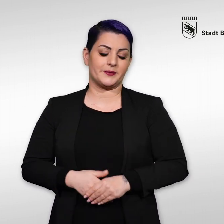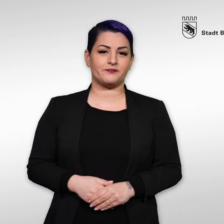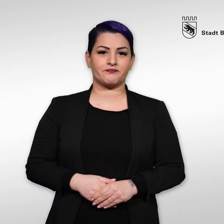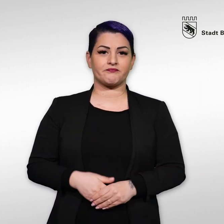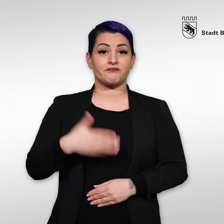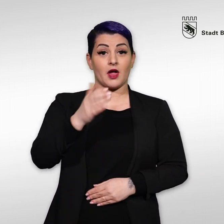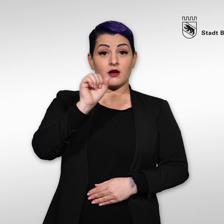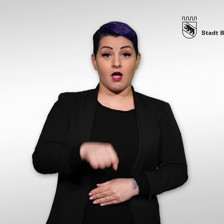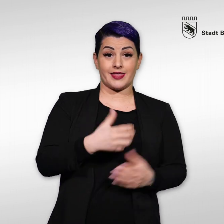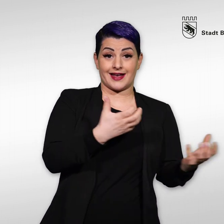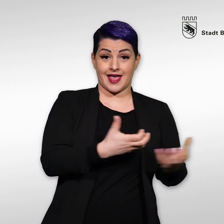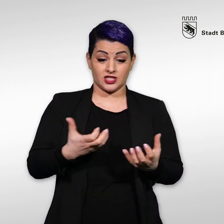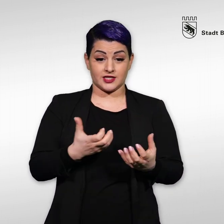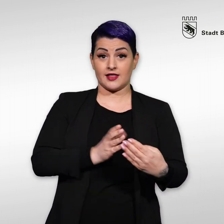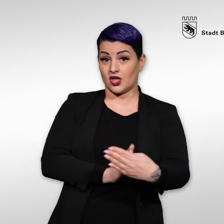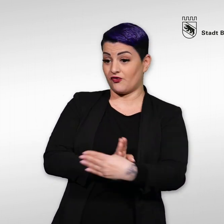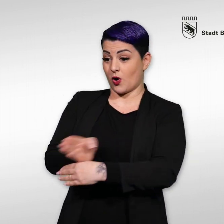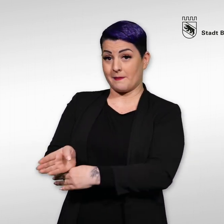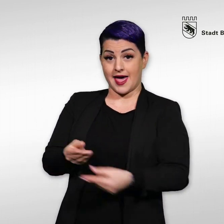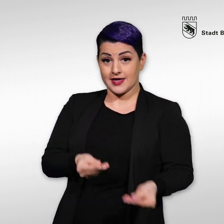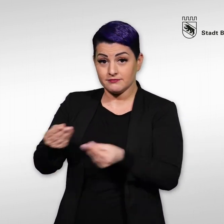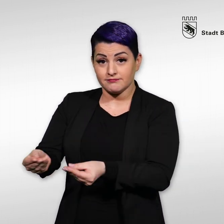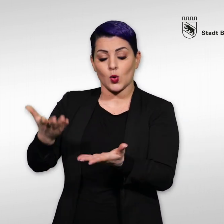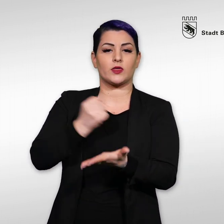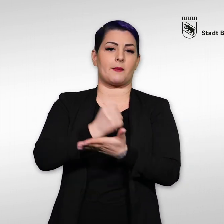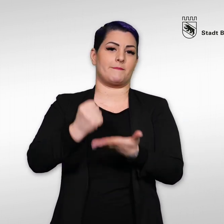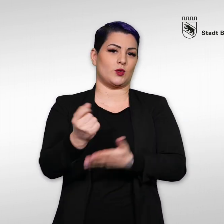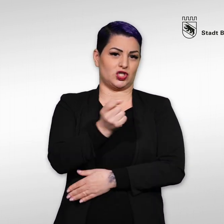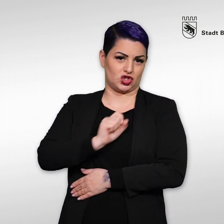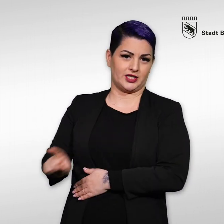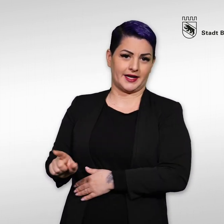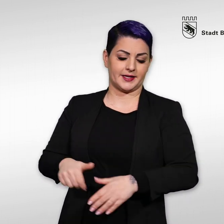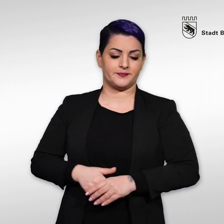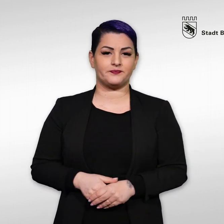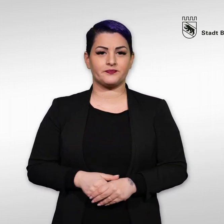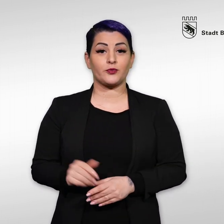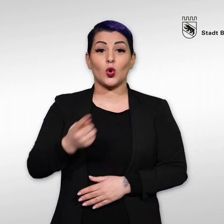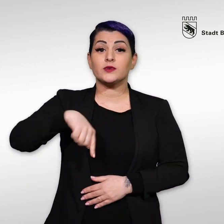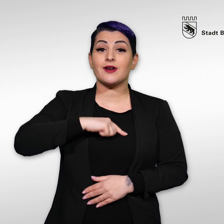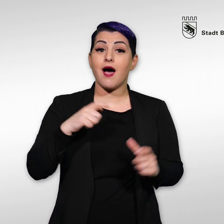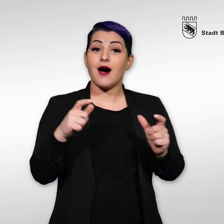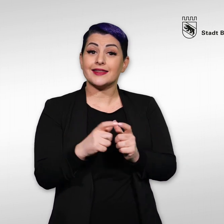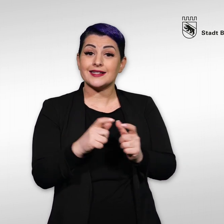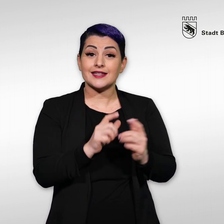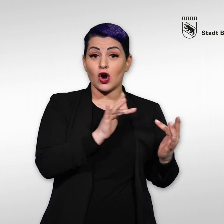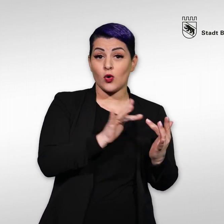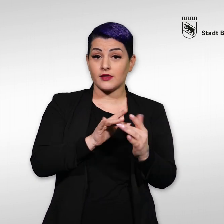Sie können die Gegenstände vorbeibringen oder per Post schicken. Unsere Adresse, die